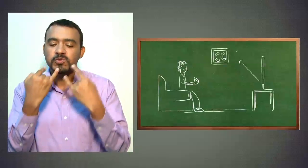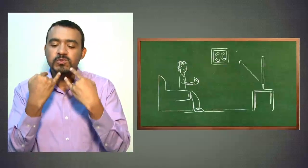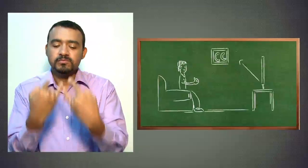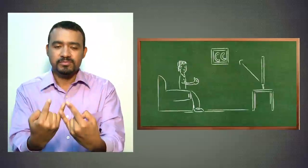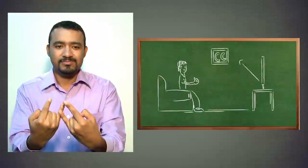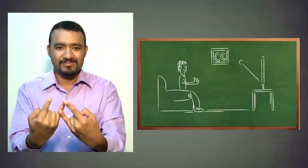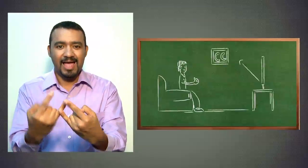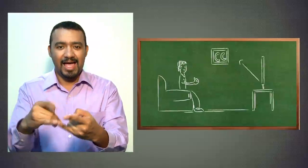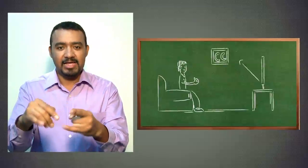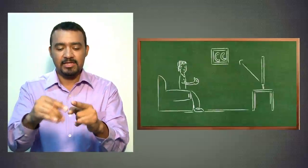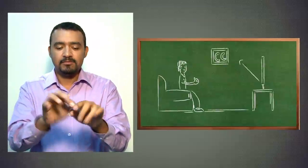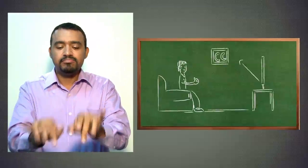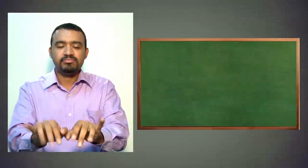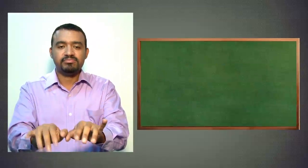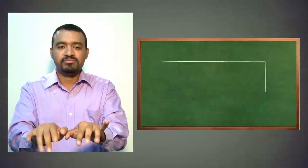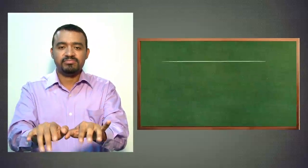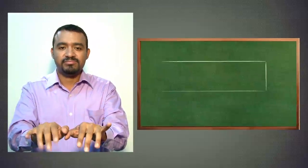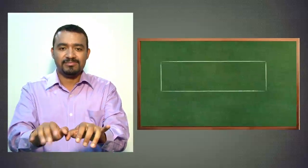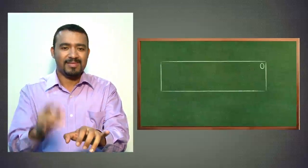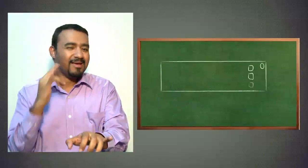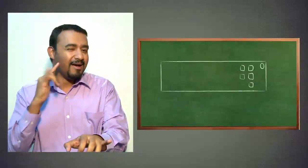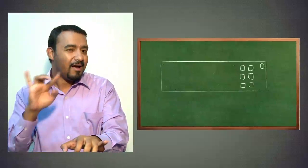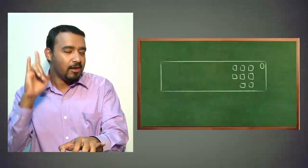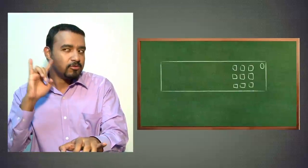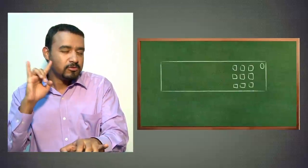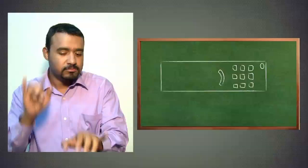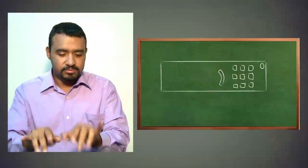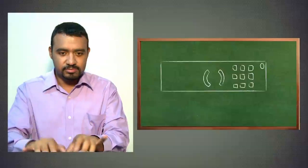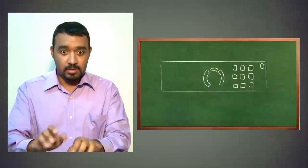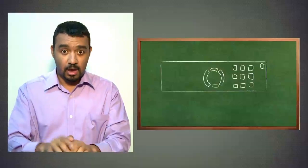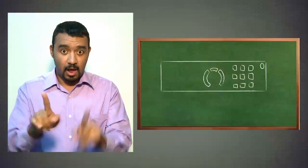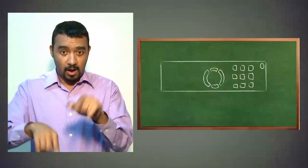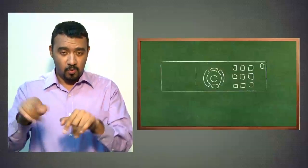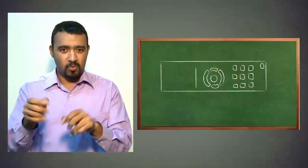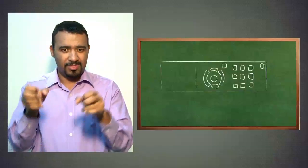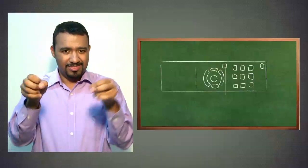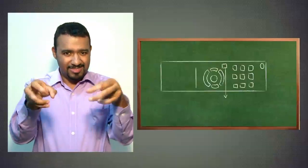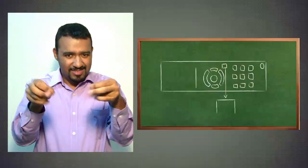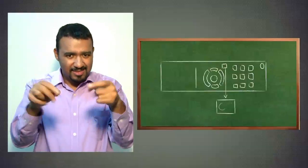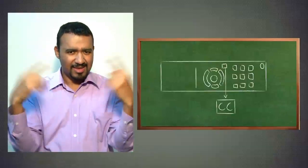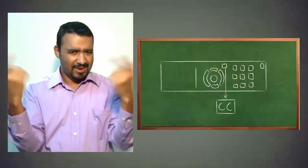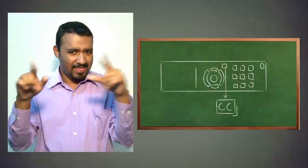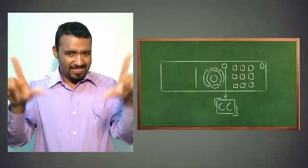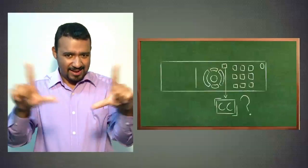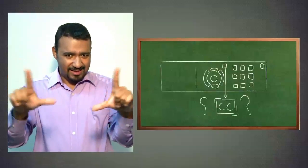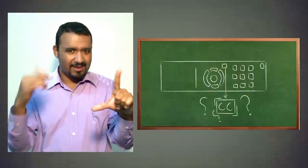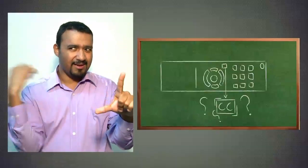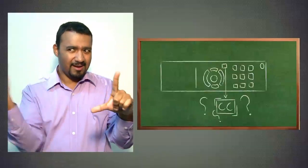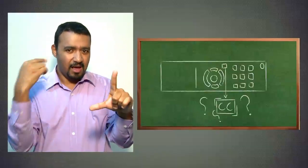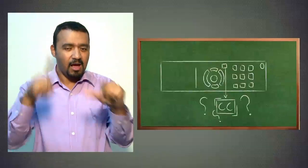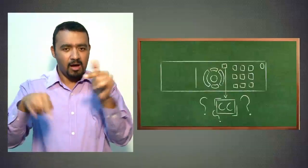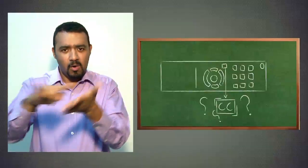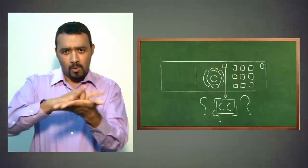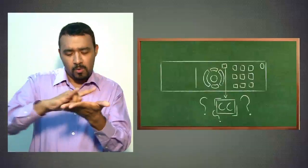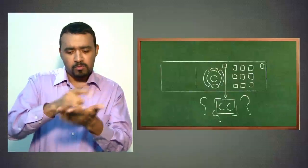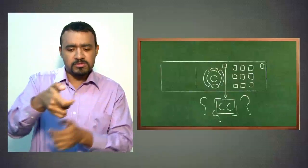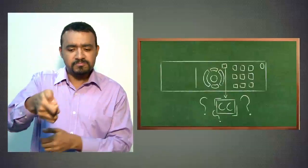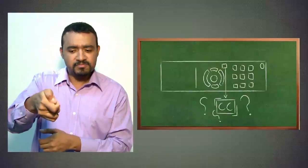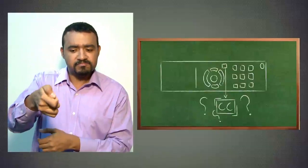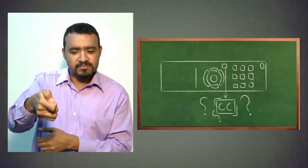televisión. En la actualidad, la mayoría de televisores en el mundo cuentan con esta herramienta y se puede usar a través de su activación por medio